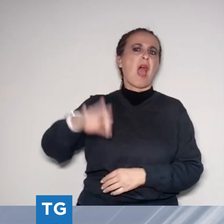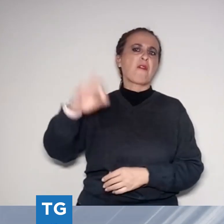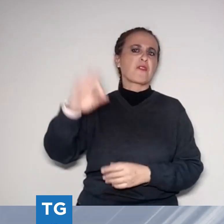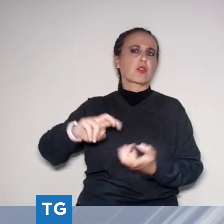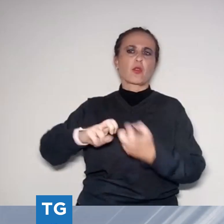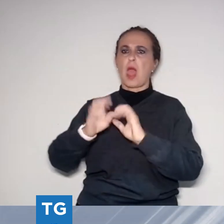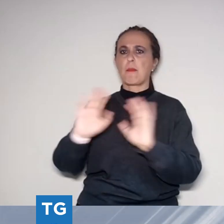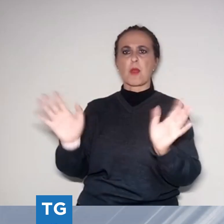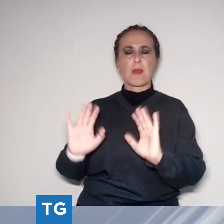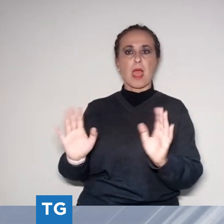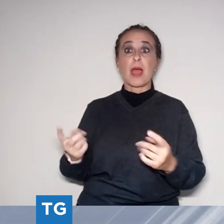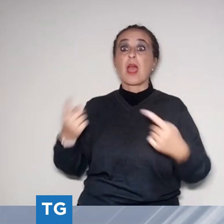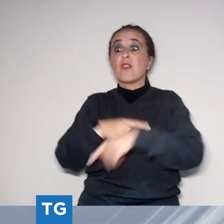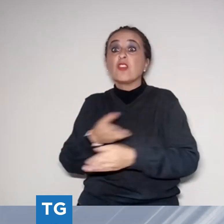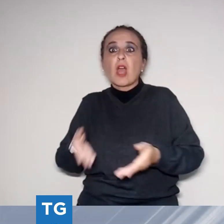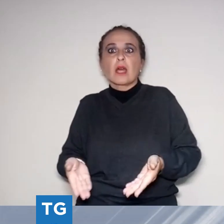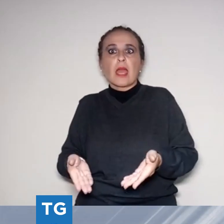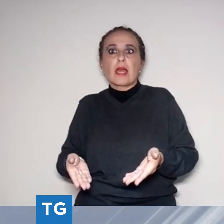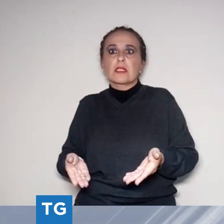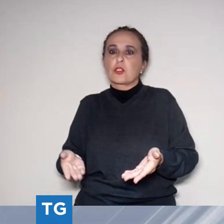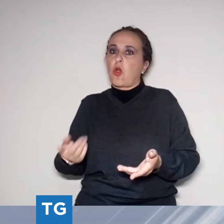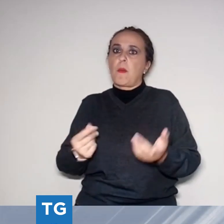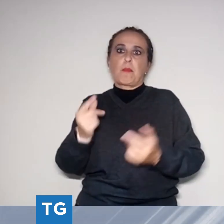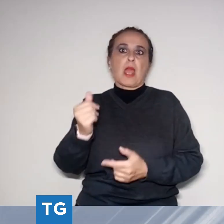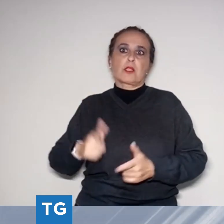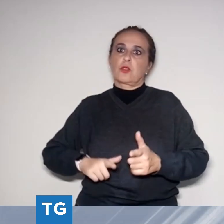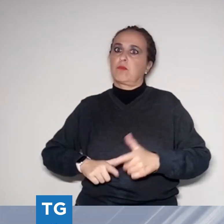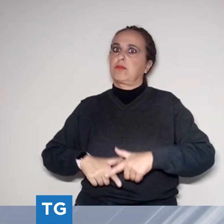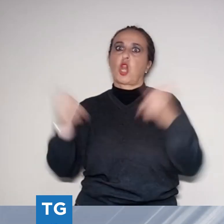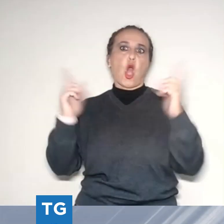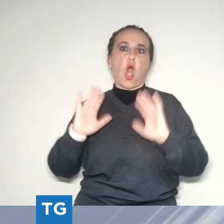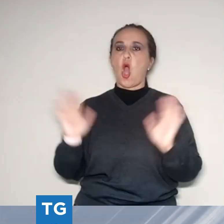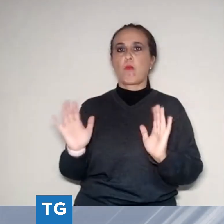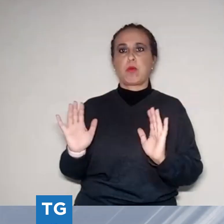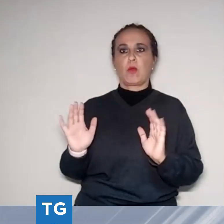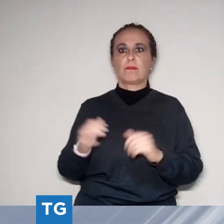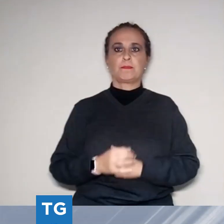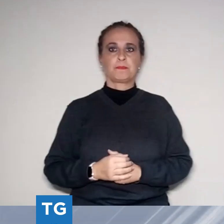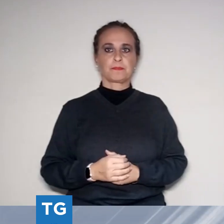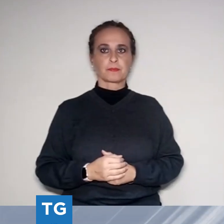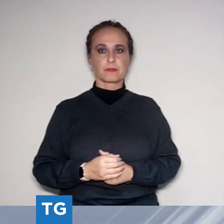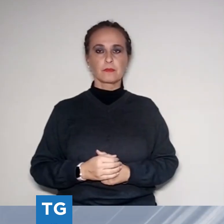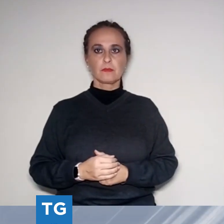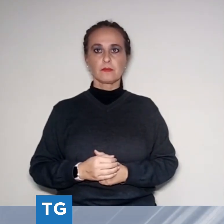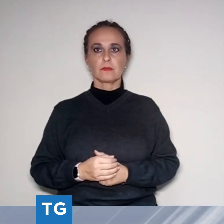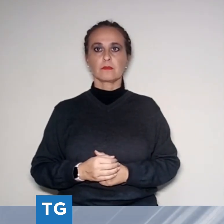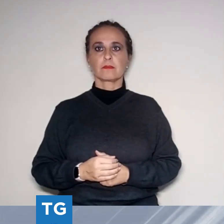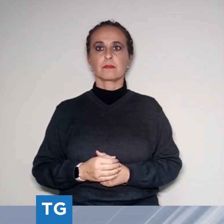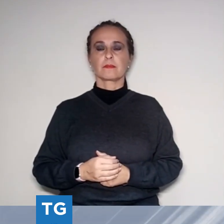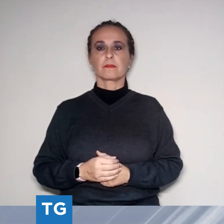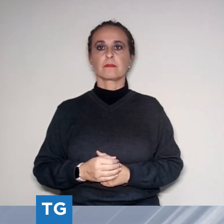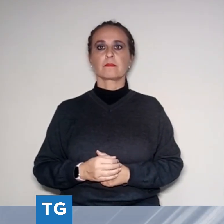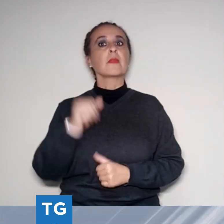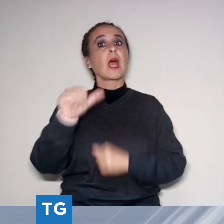o comunque mi si deve necessariamente rinunciare. Cambiamo ancora argomento, ci spostiamo in